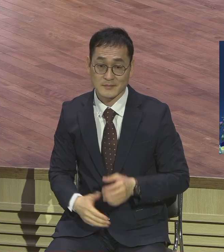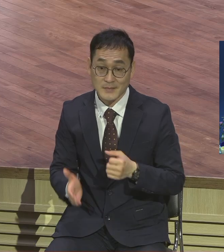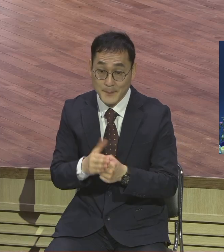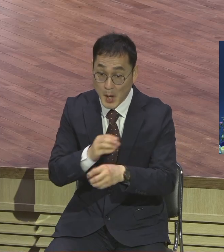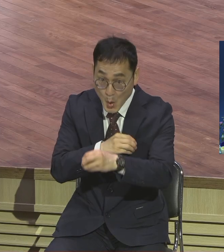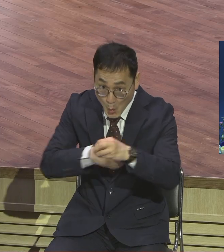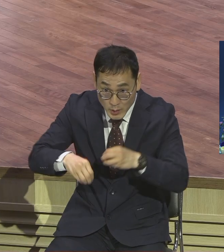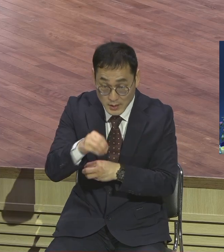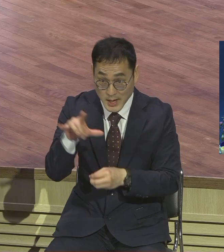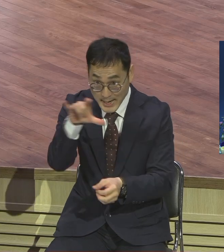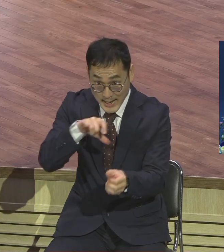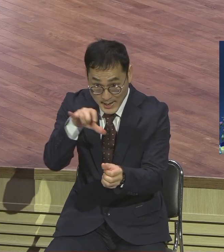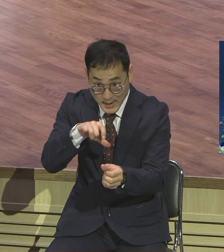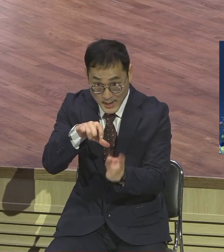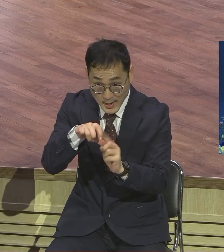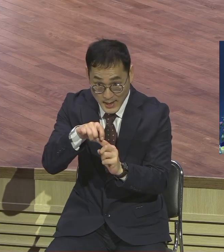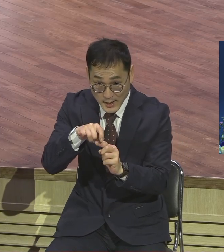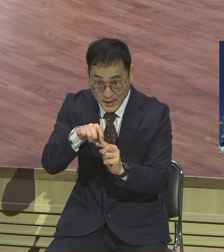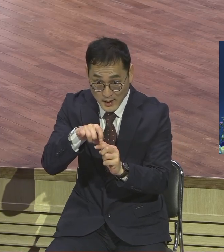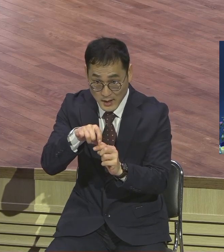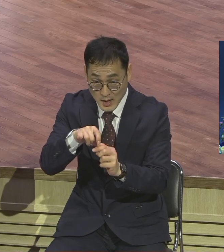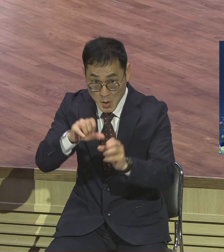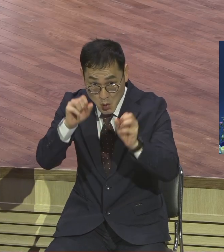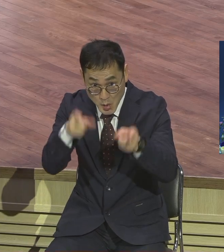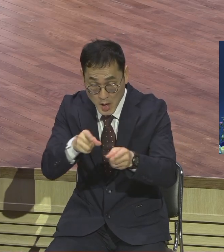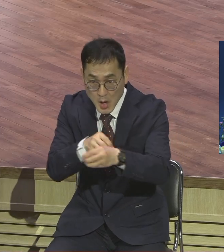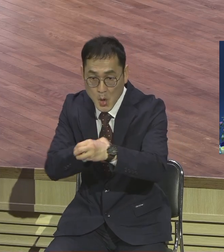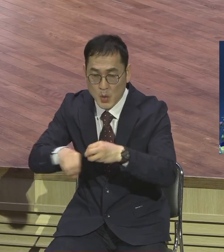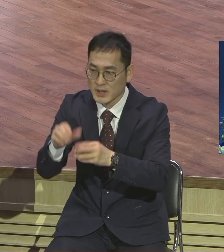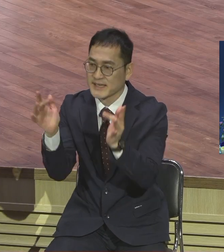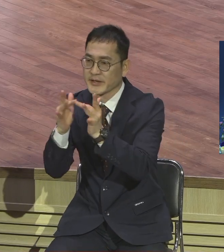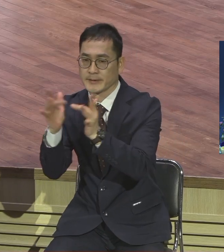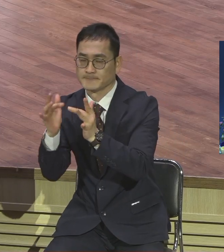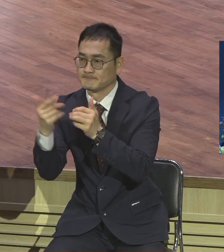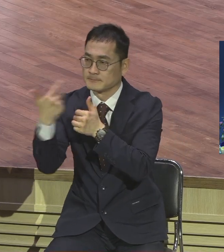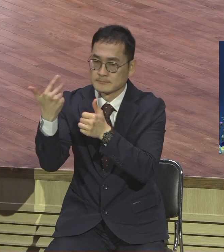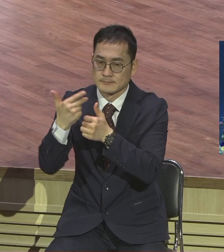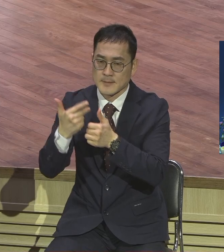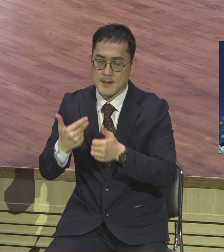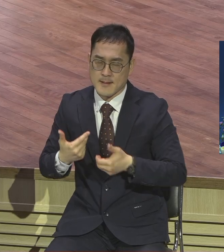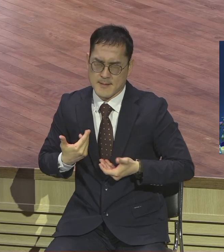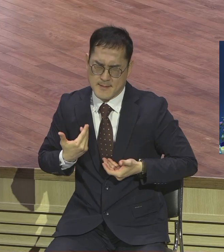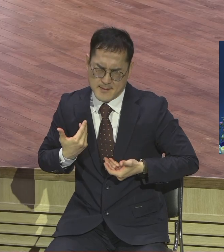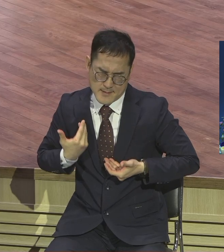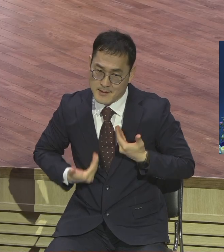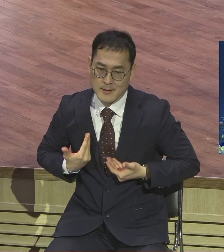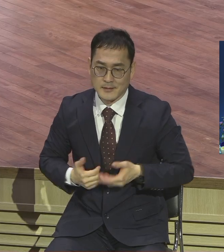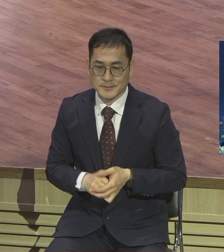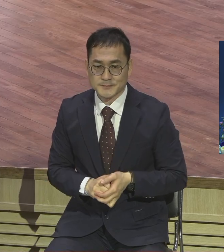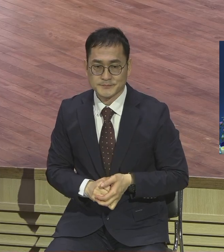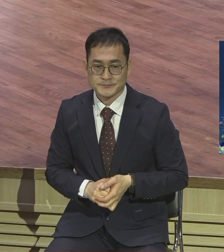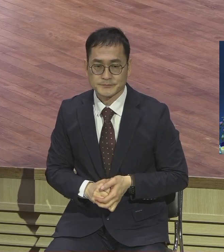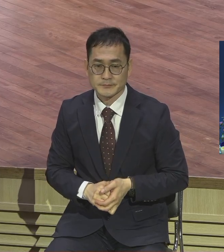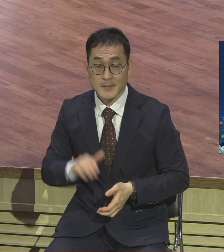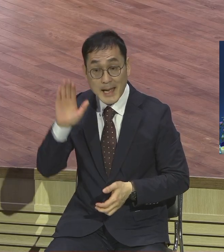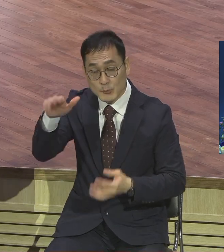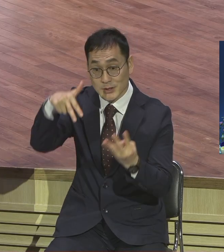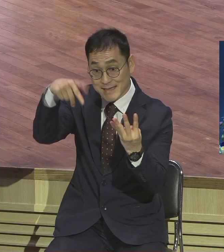하나님께서 스케줄 돌리는 거예요 이번 주부터 4주 동안 코로나19 시대에 지혜와 지식을 갖추는 온라인